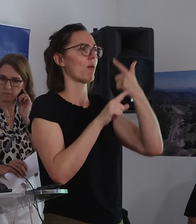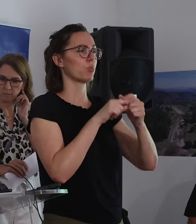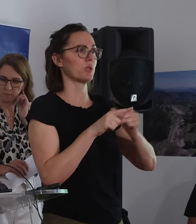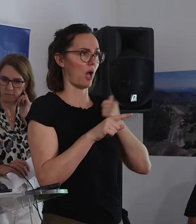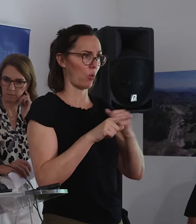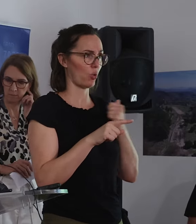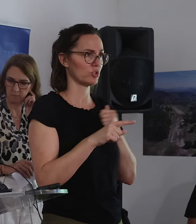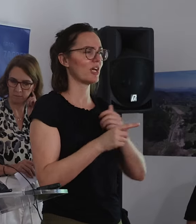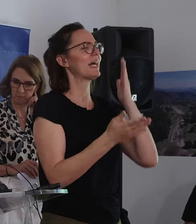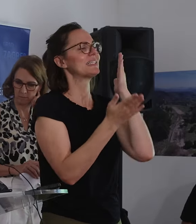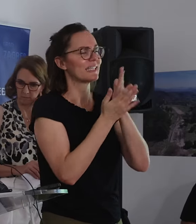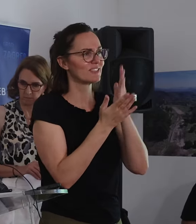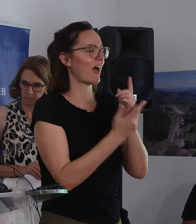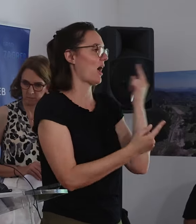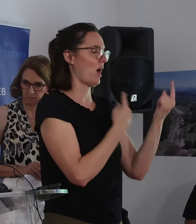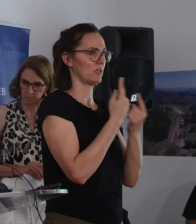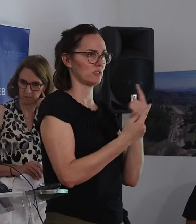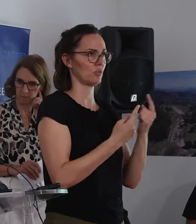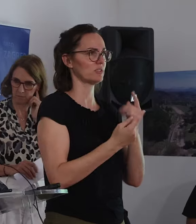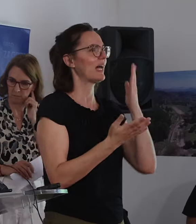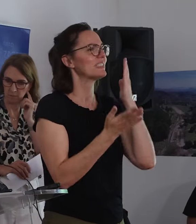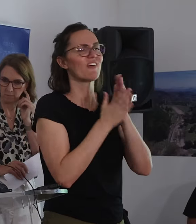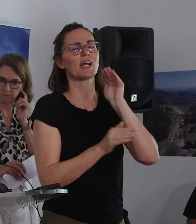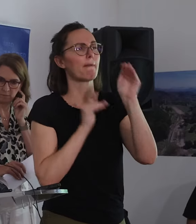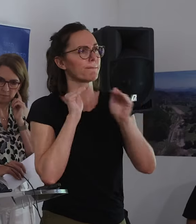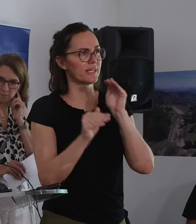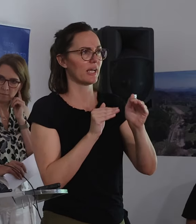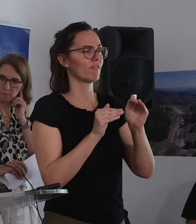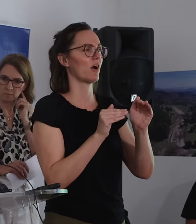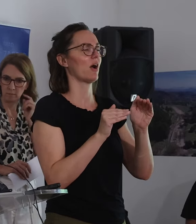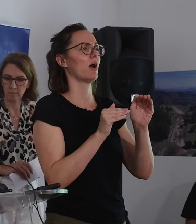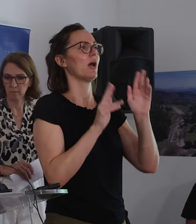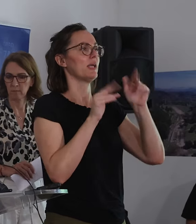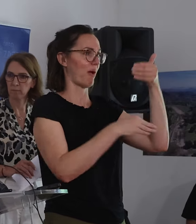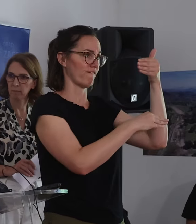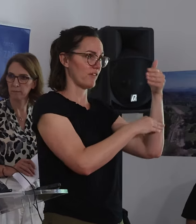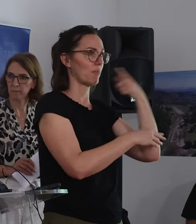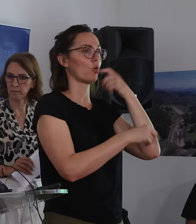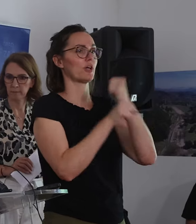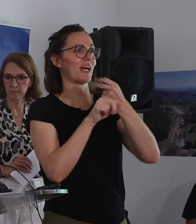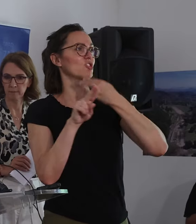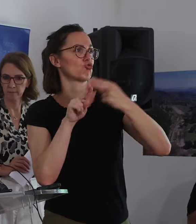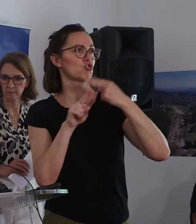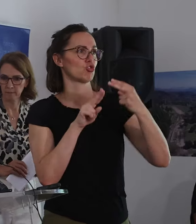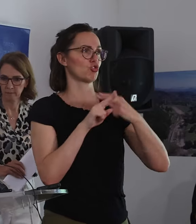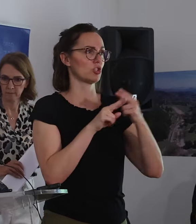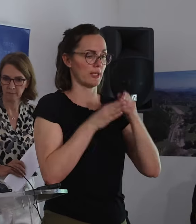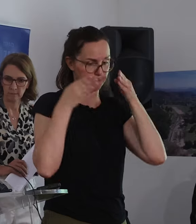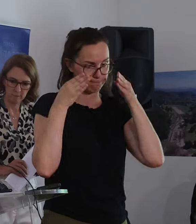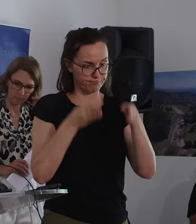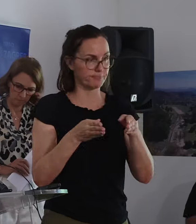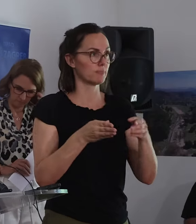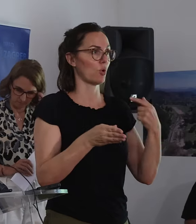godišnje i za svaku situaciju, za svaku prijavu, postoje firme koje provode deratizaciju ciljeno